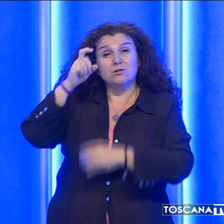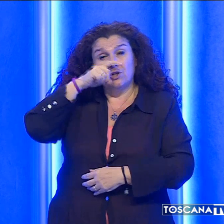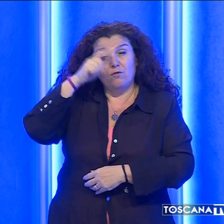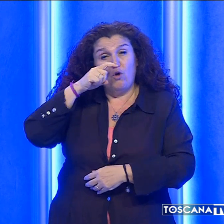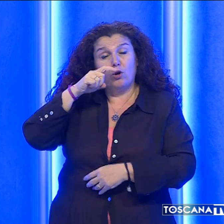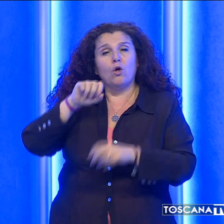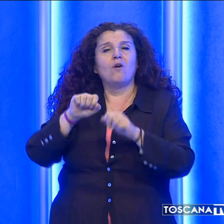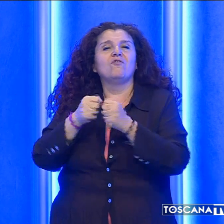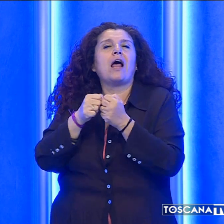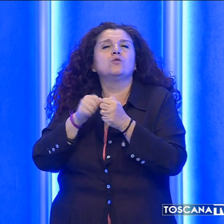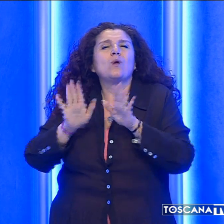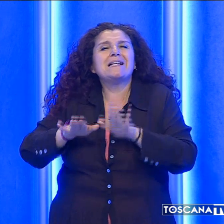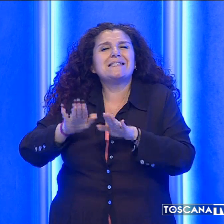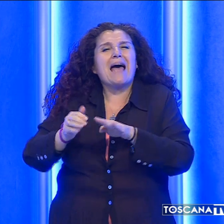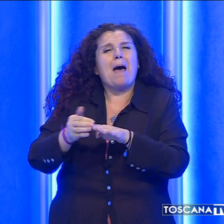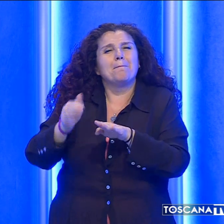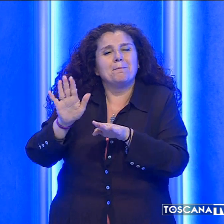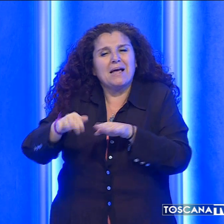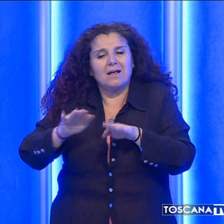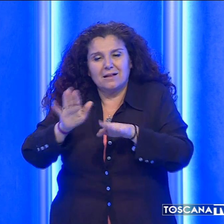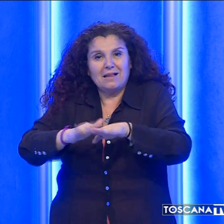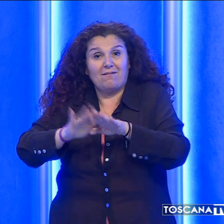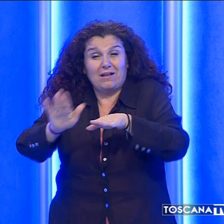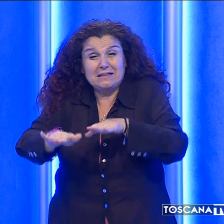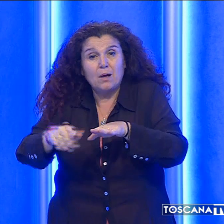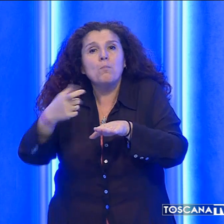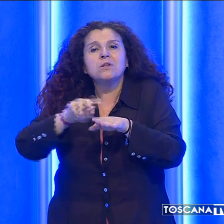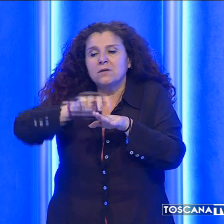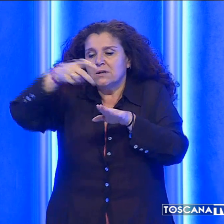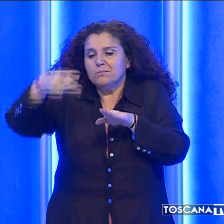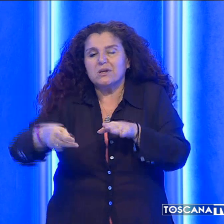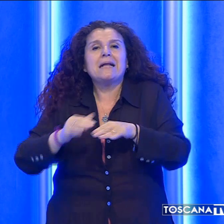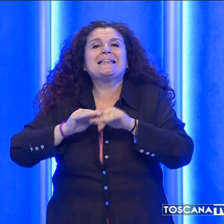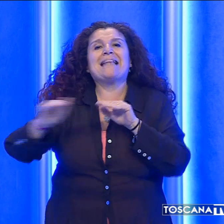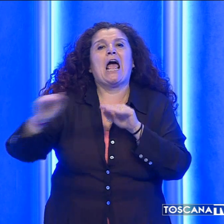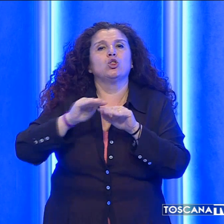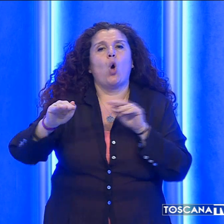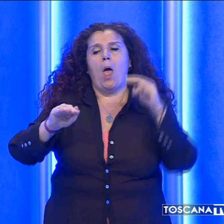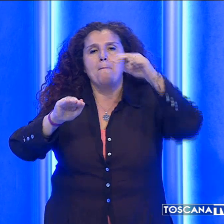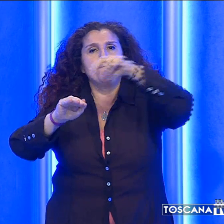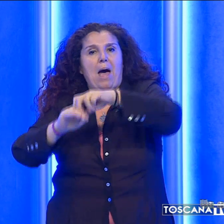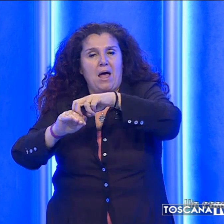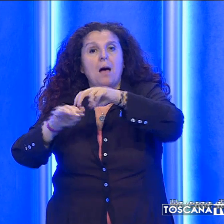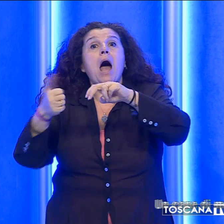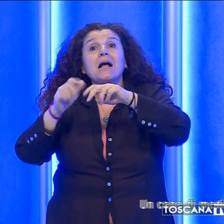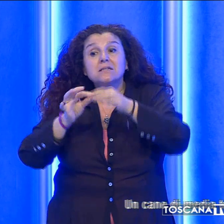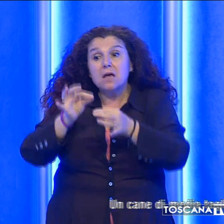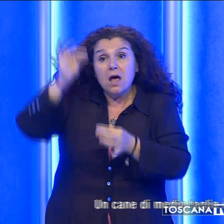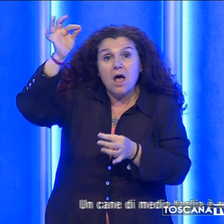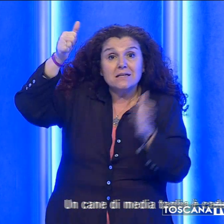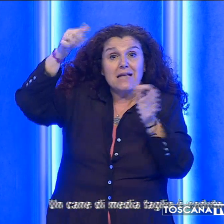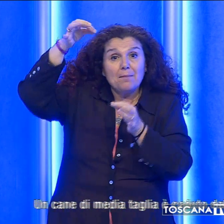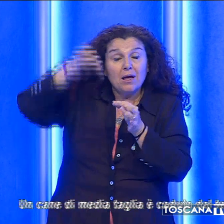zampe anteriori dopo essere finito sopra una tettoia. Tuttavia, nonostante il gran volo, è rimasto vivo.